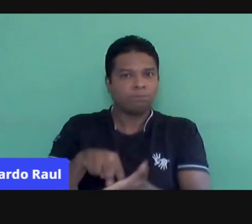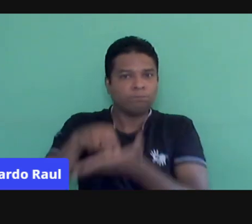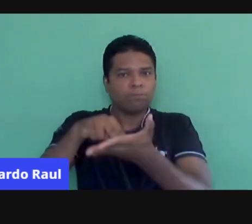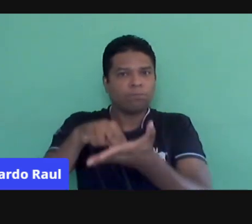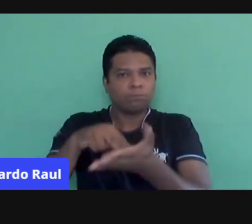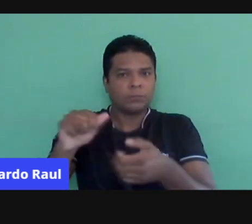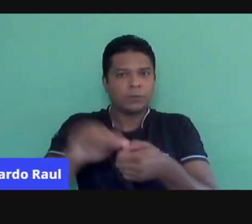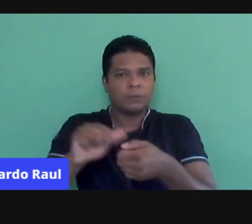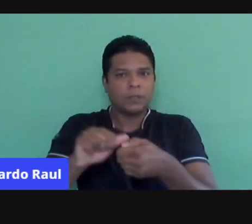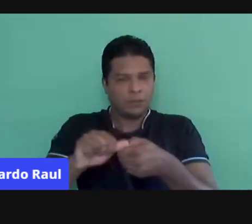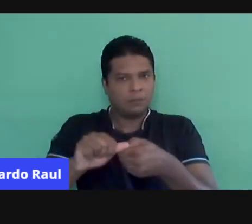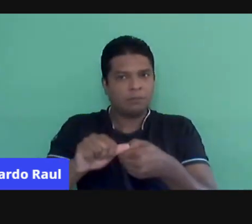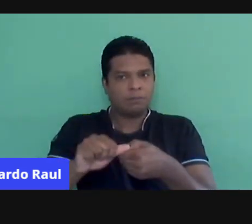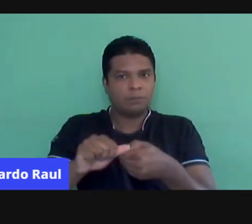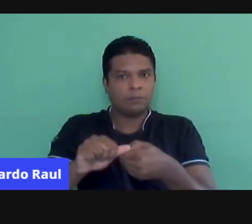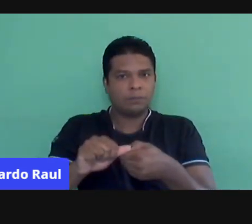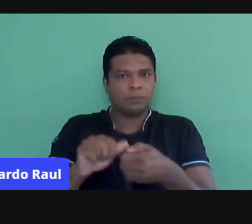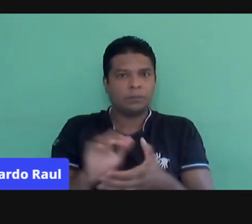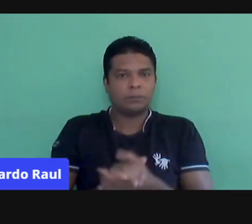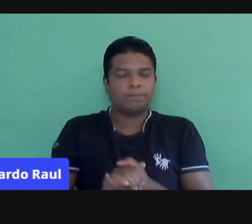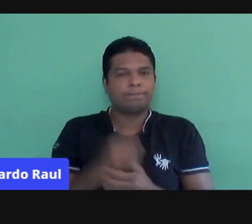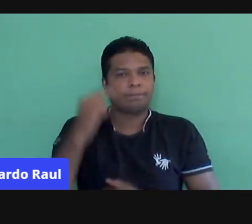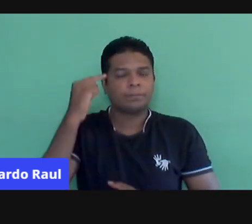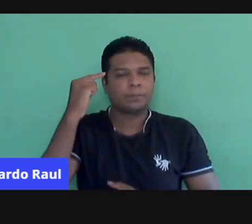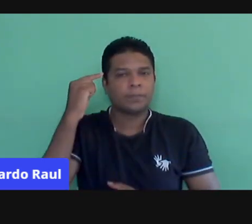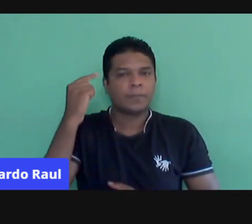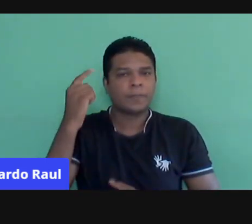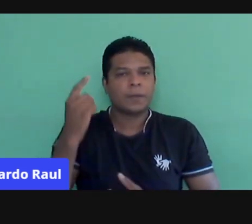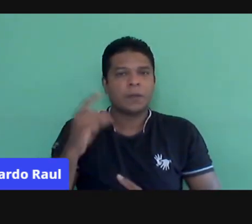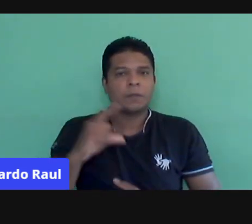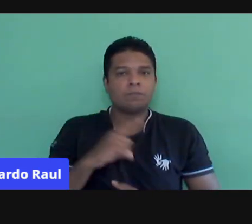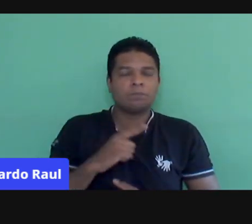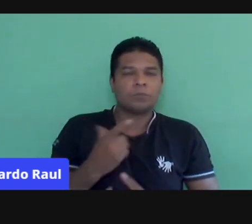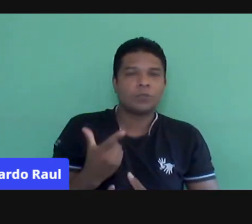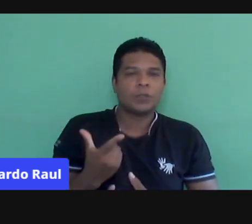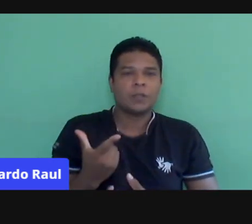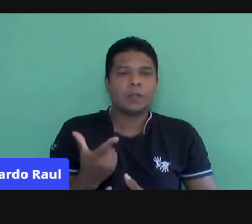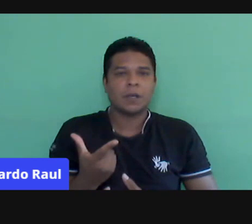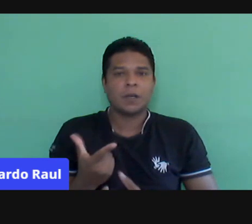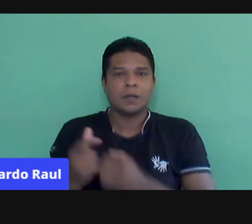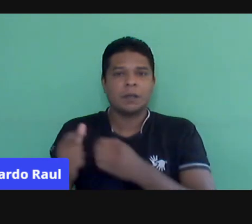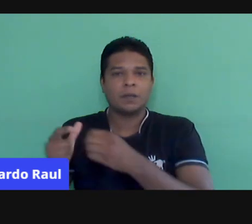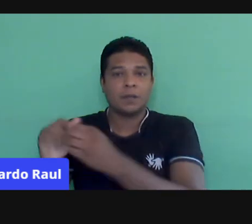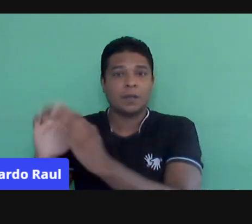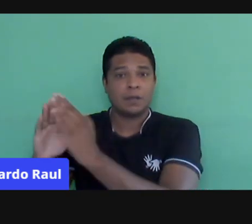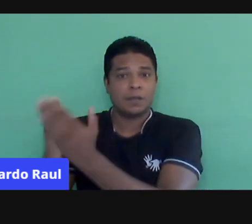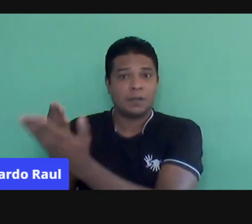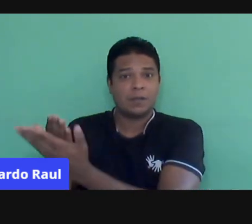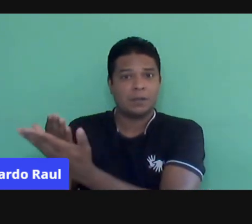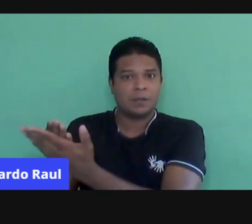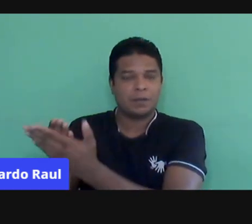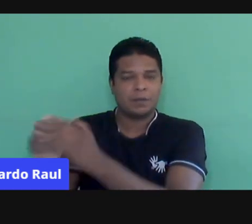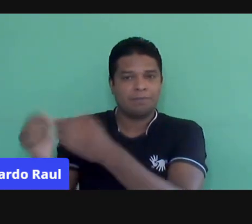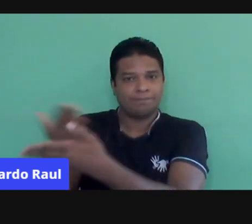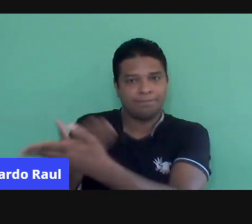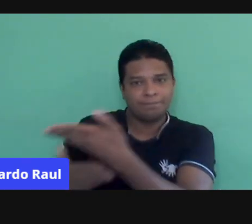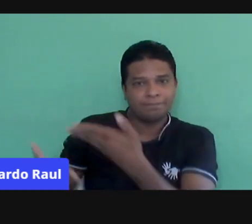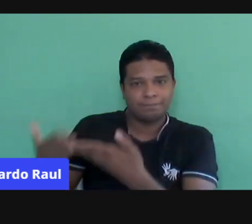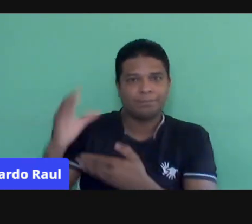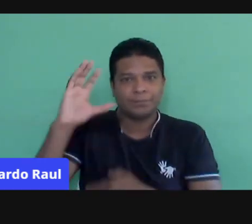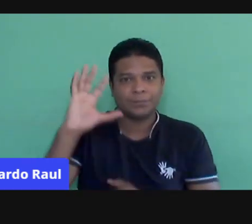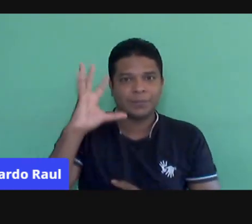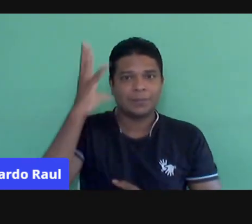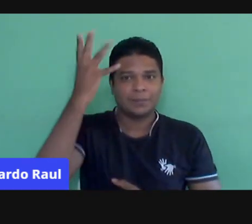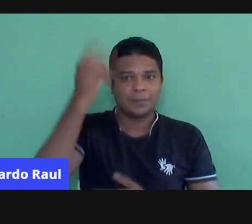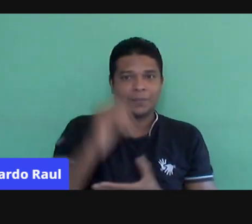fazer de outro modo. Então, nós tínhamos o modo da sala de aula onde as gerações aconteciam, onde a